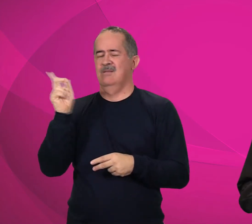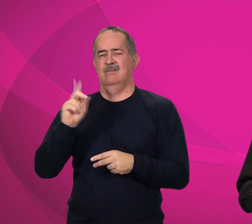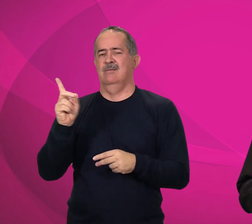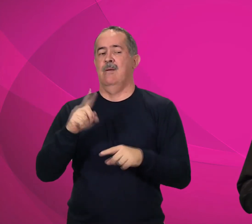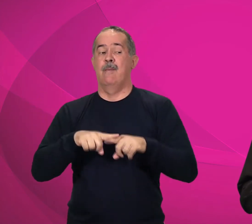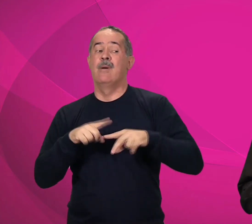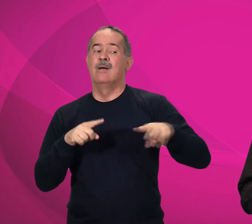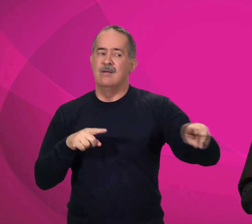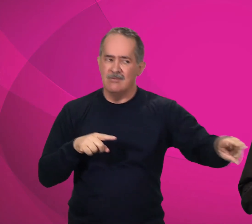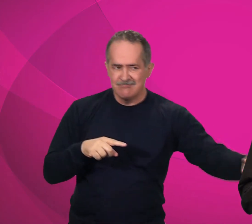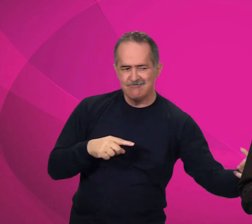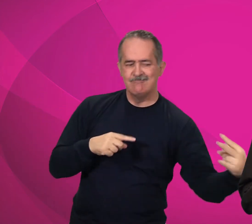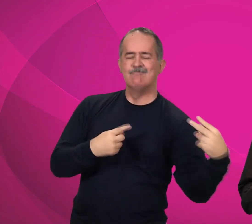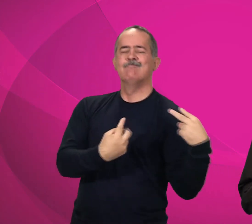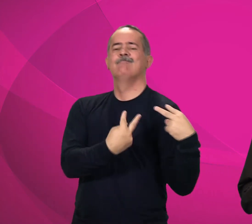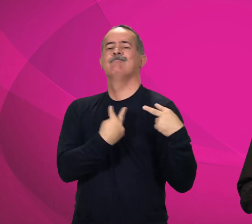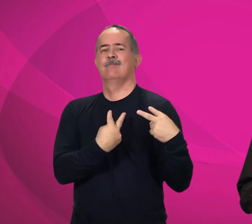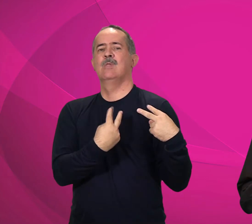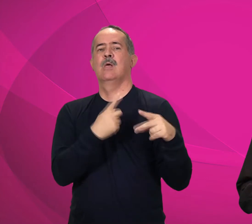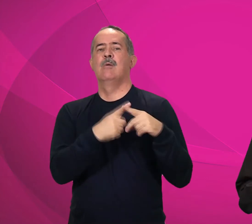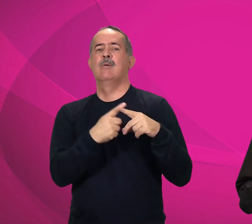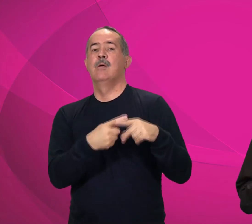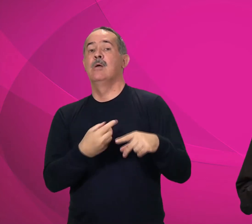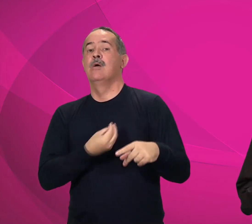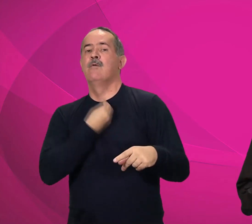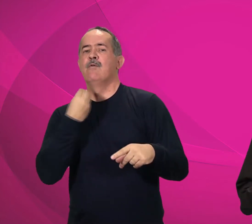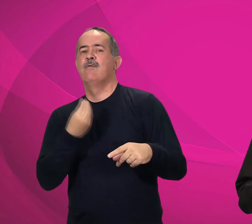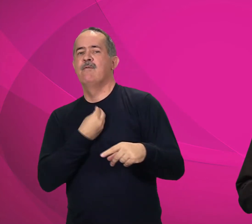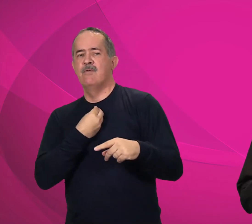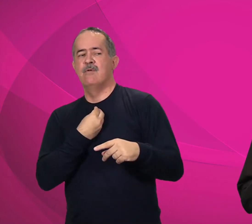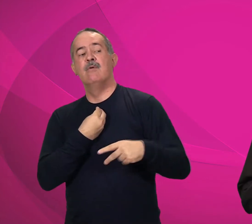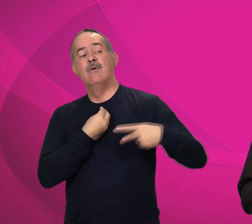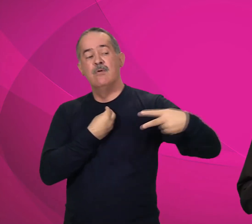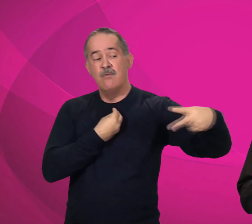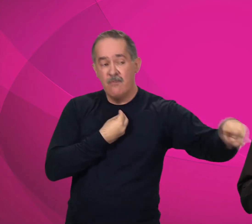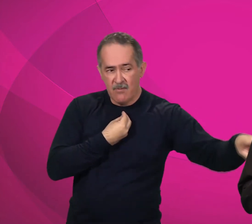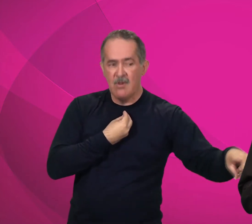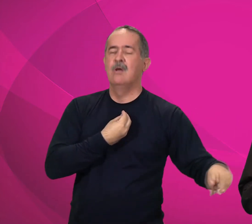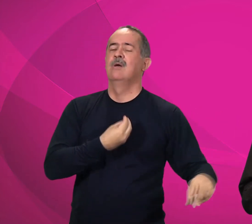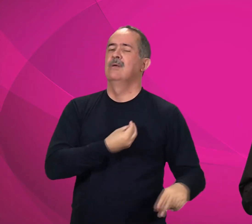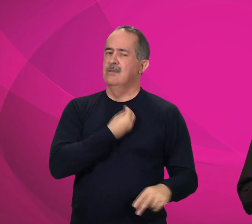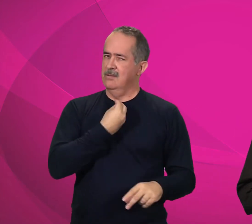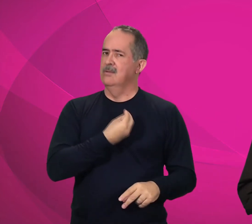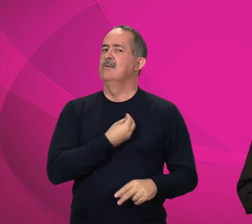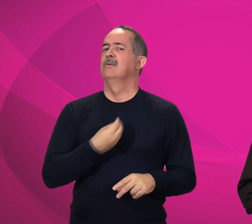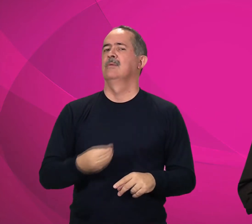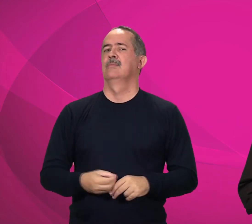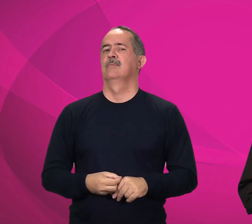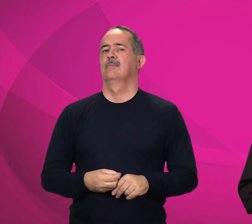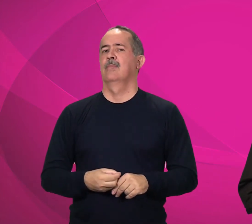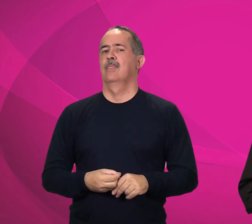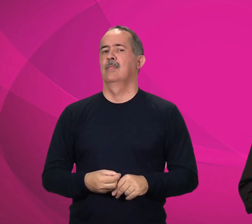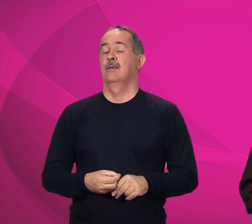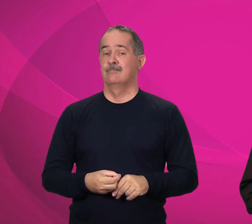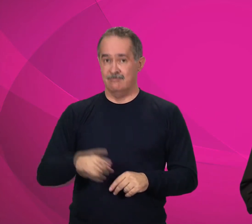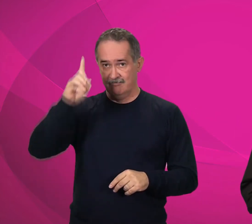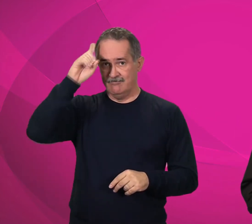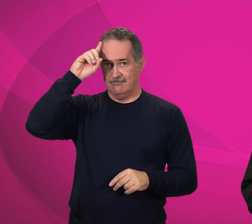mas vós me vereis, porque eu vivo, e vós vivereis. Naquele dia,